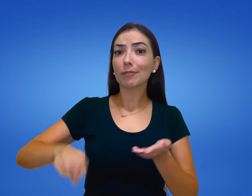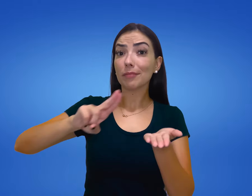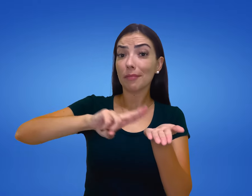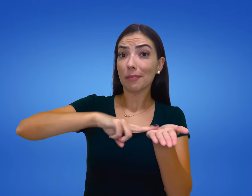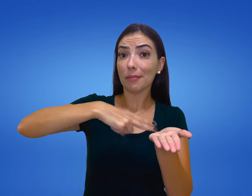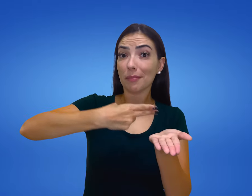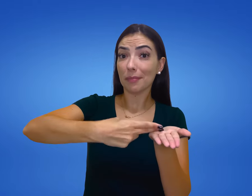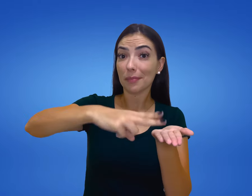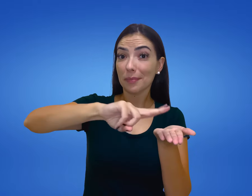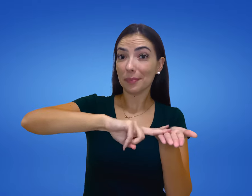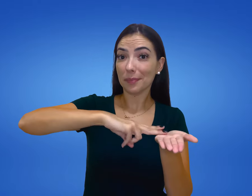Margarina